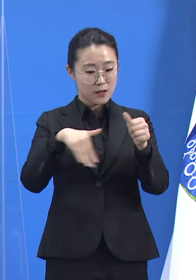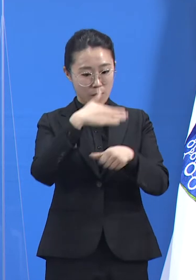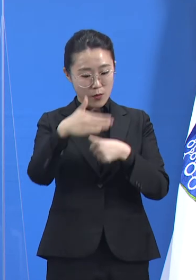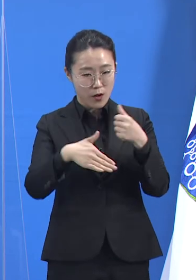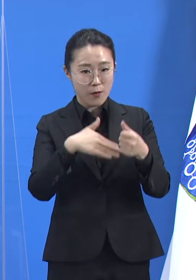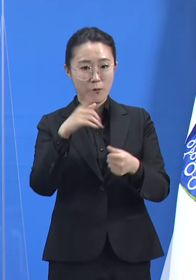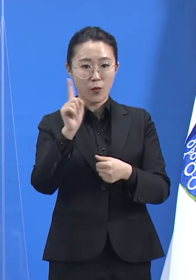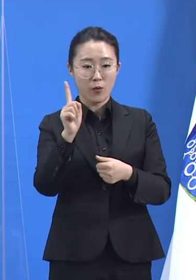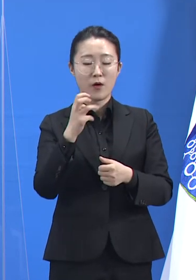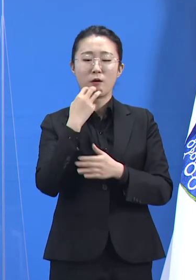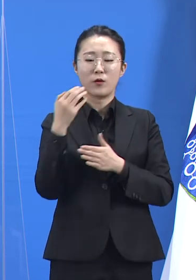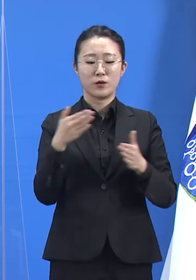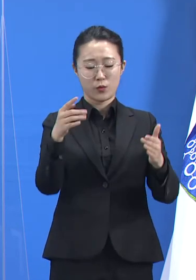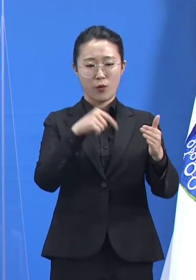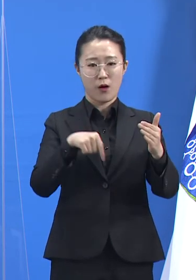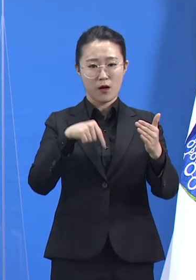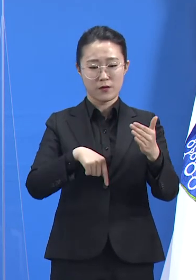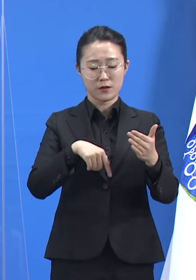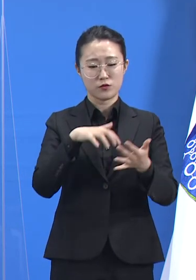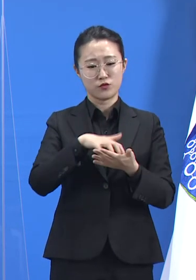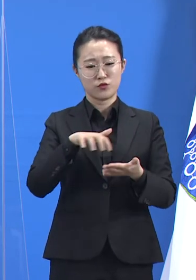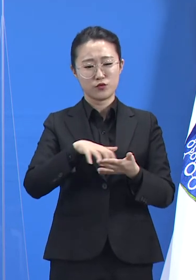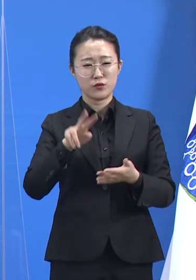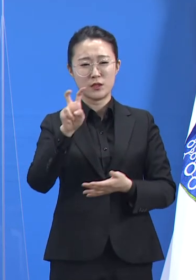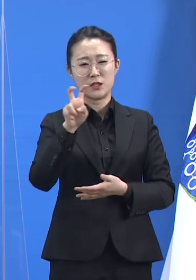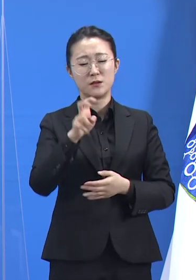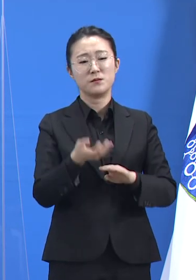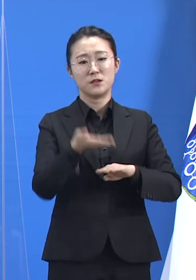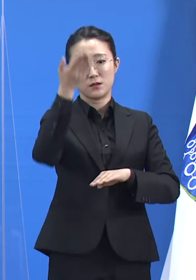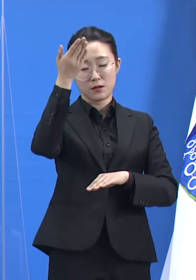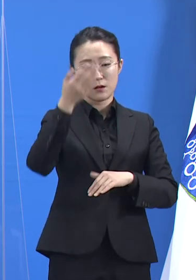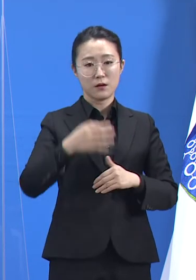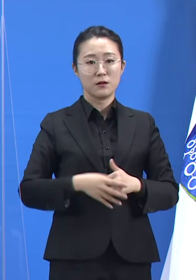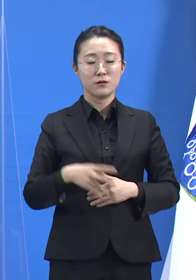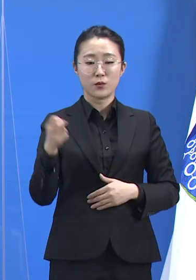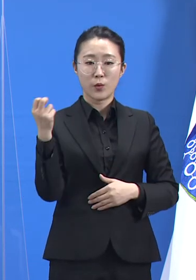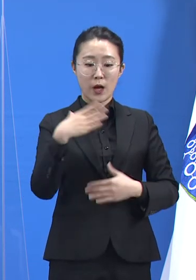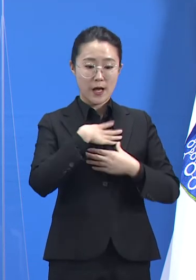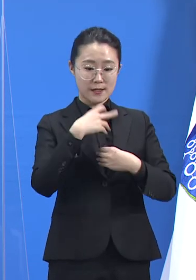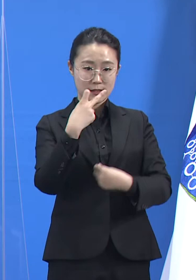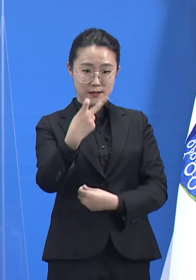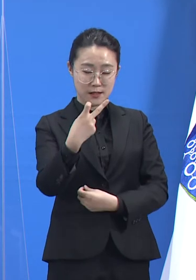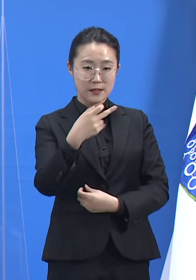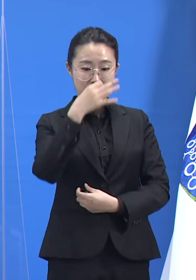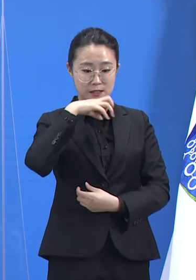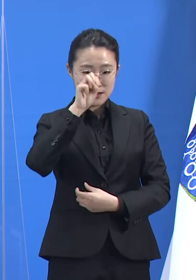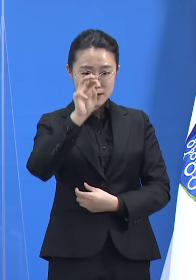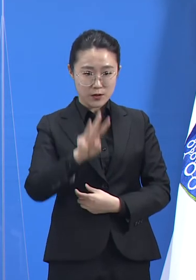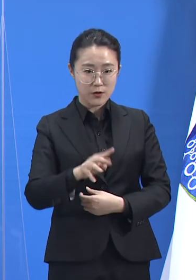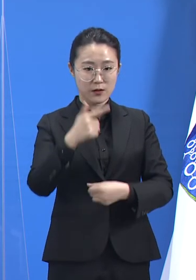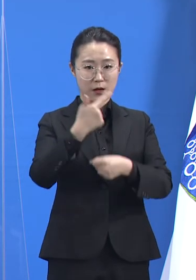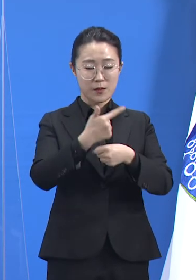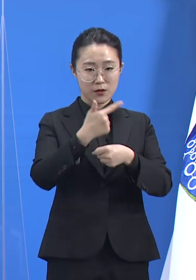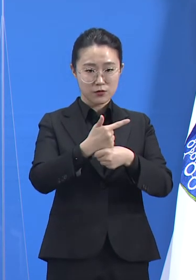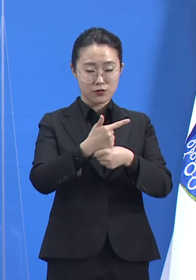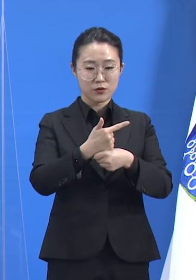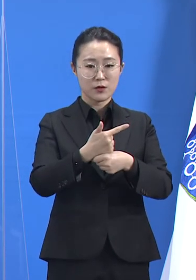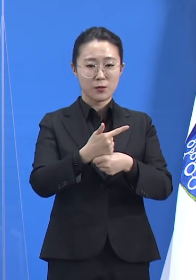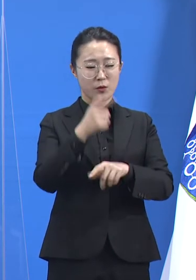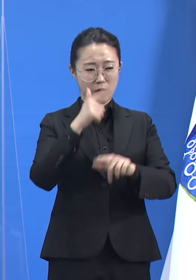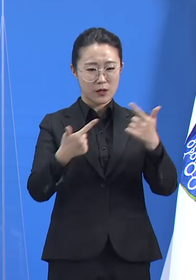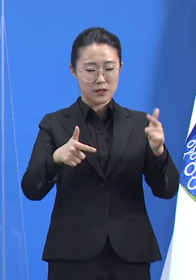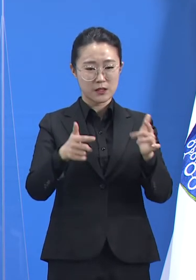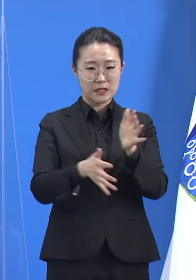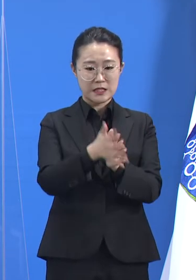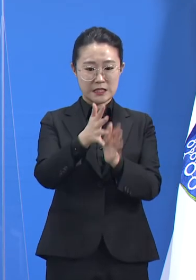경기도에서 벌써 20개에 달하며 안산시, 이천시, 남양주시 등 총 13개 시군에서